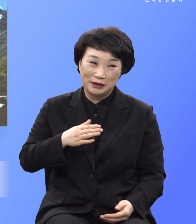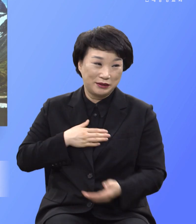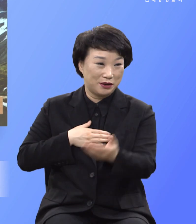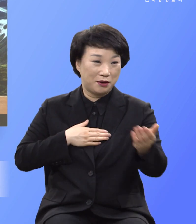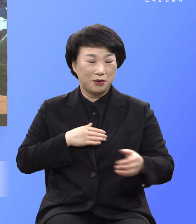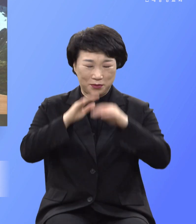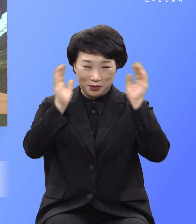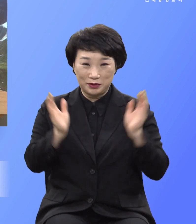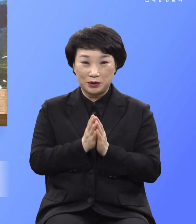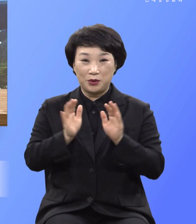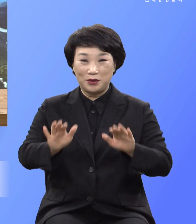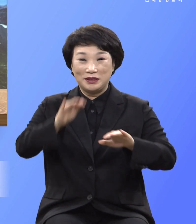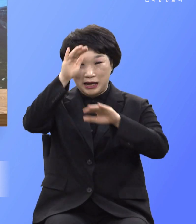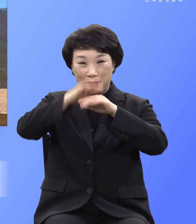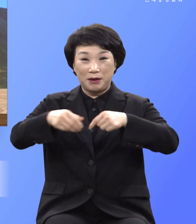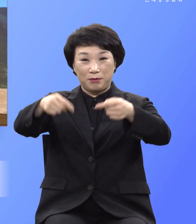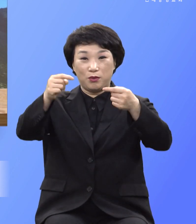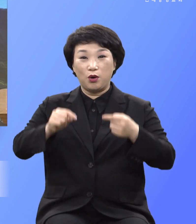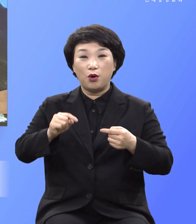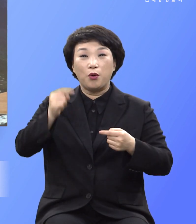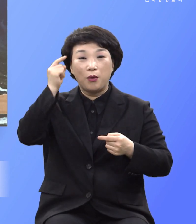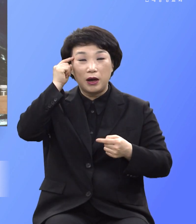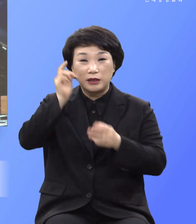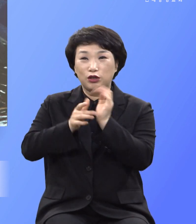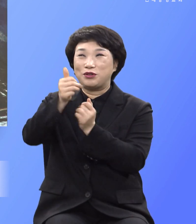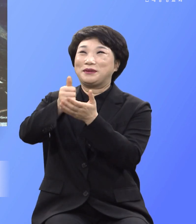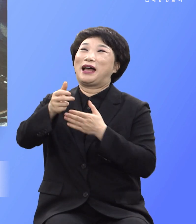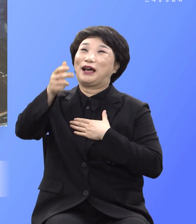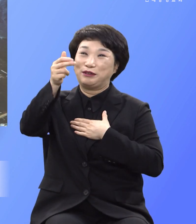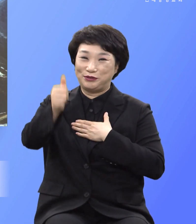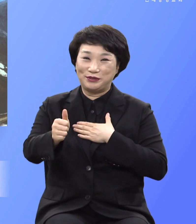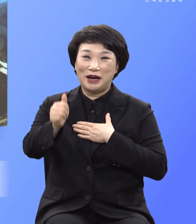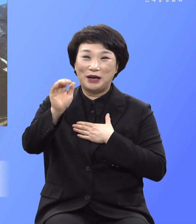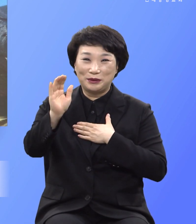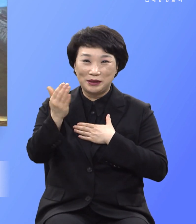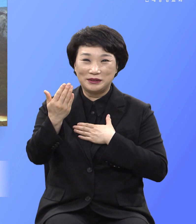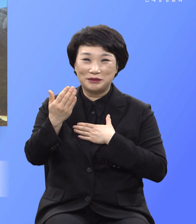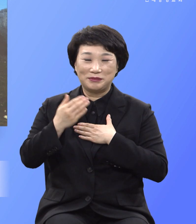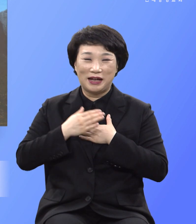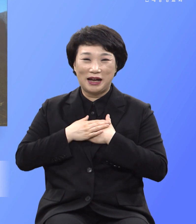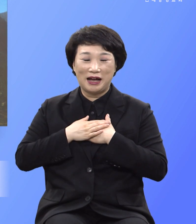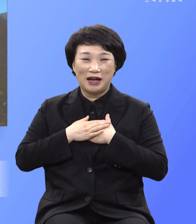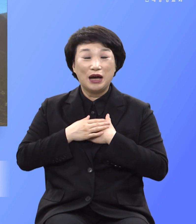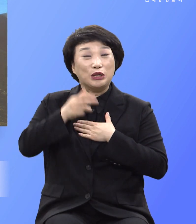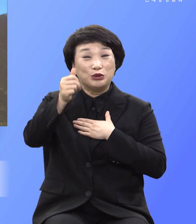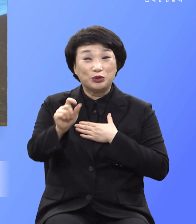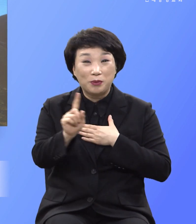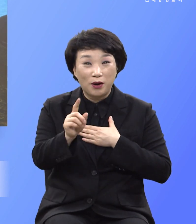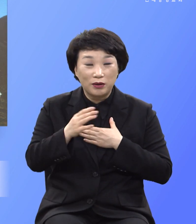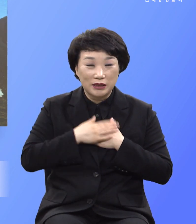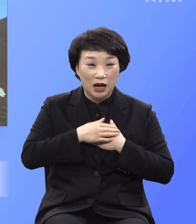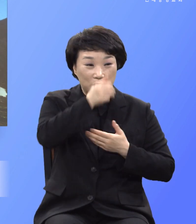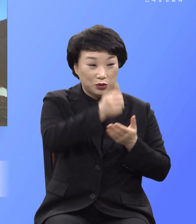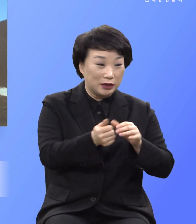오늘 예배하는 것은 예수가 나의 주가 되셨기에 무슨 주 죄와 사망과 지옥에서